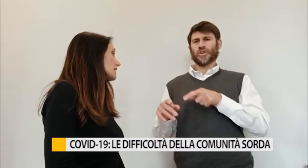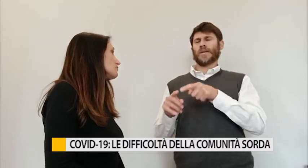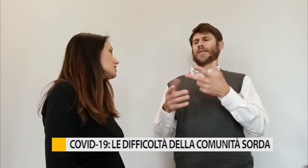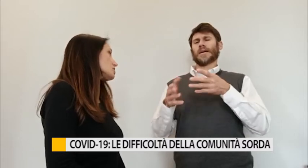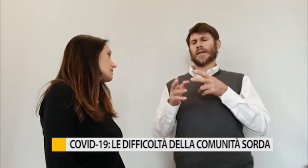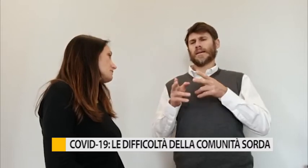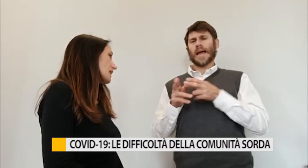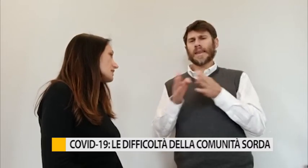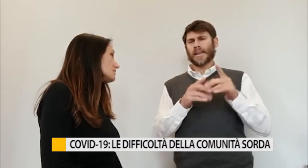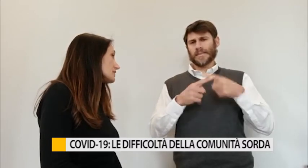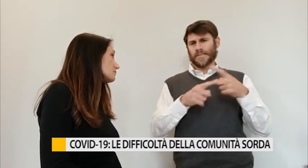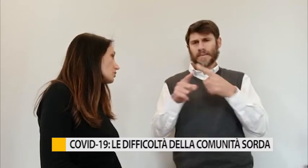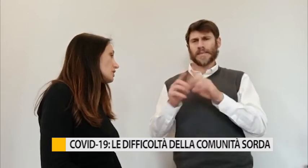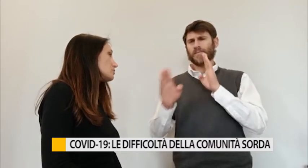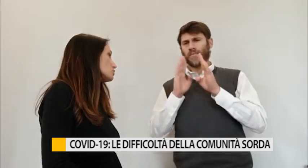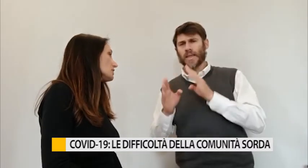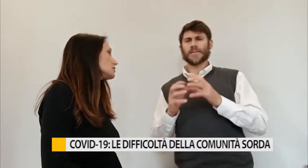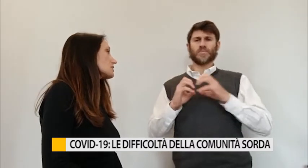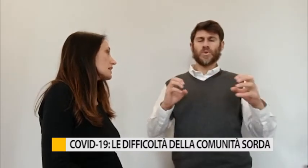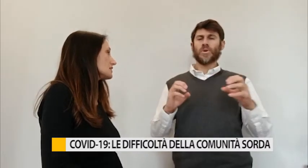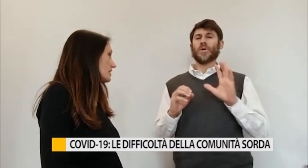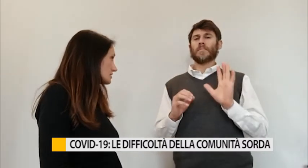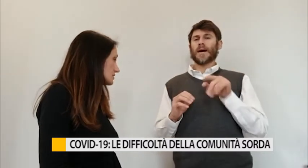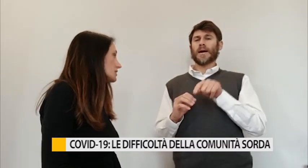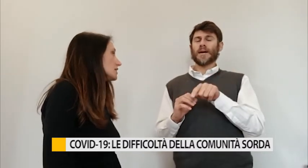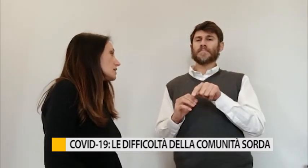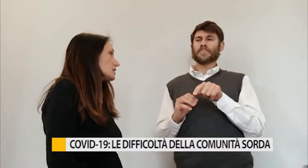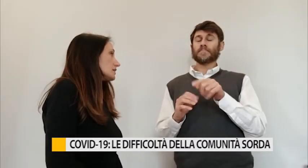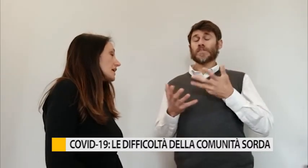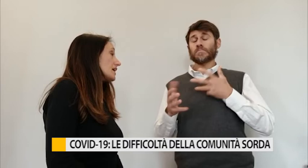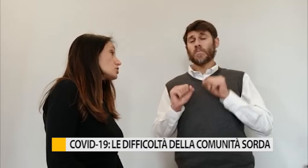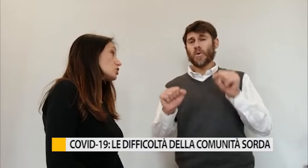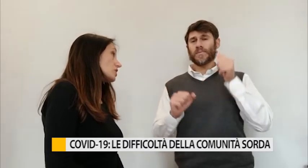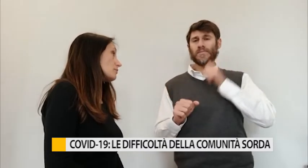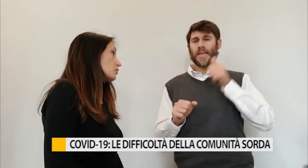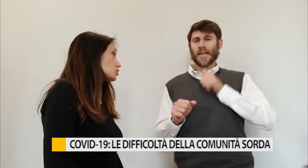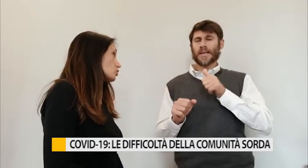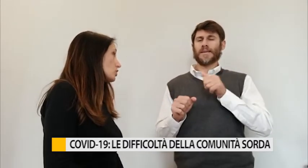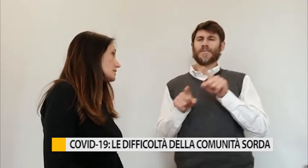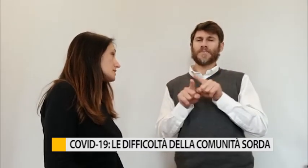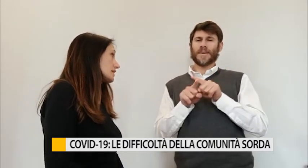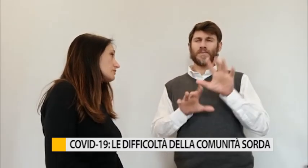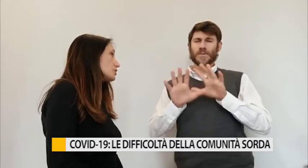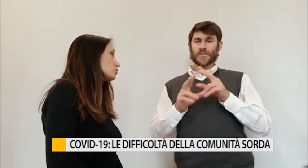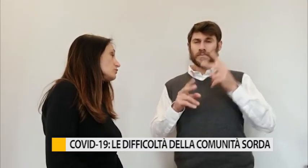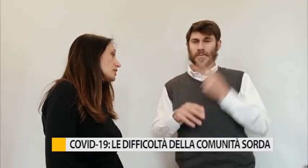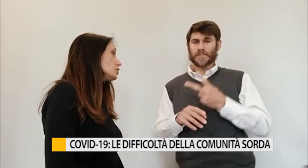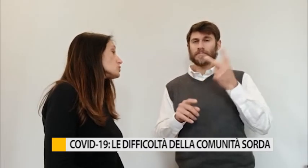che invece arriverebbero alle persone udenti per canali diversi. I canali social possono essere veicolo di fake news